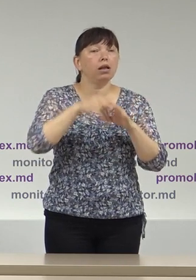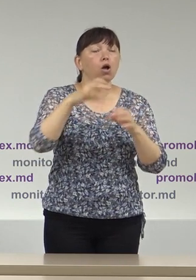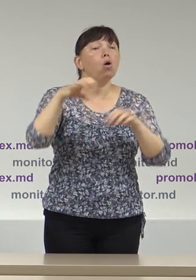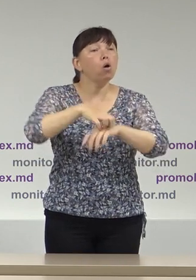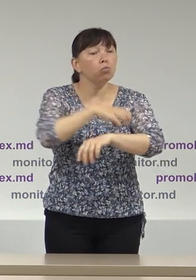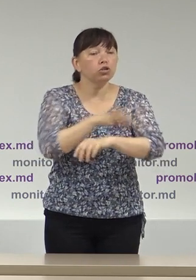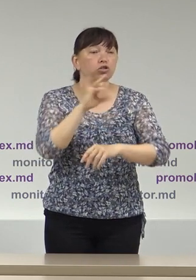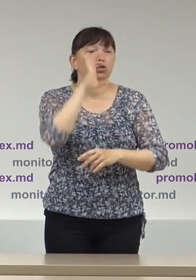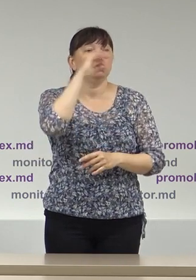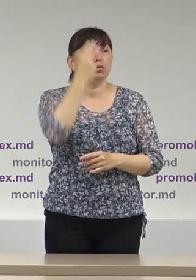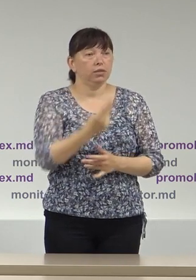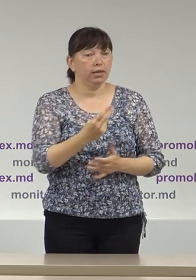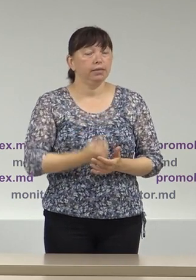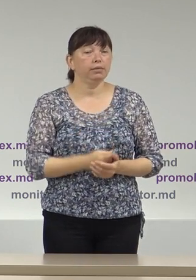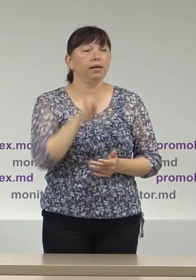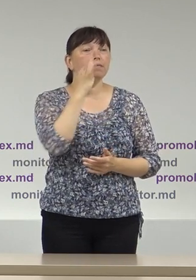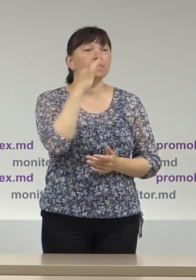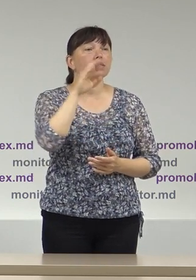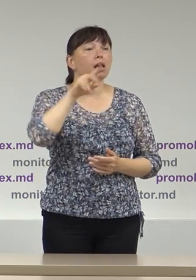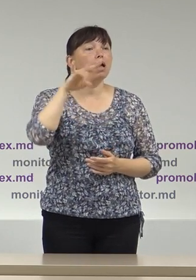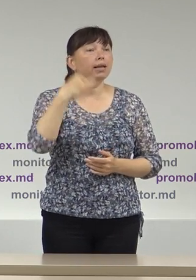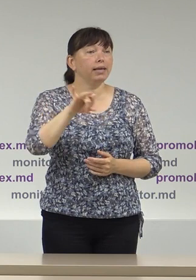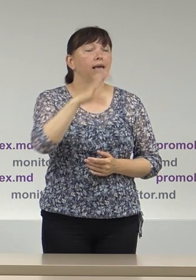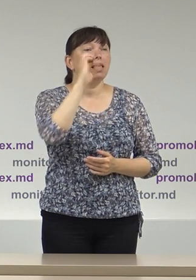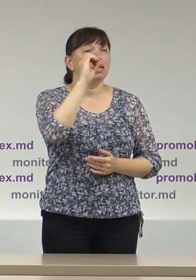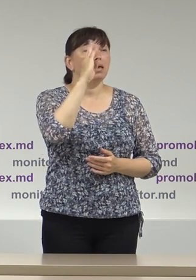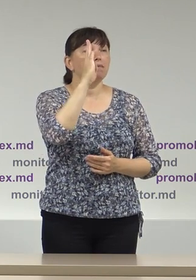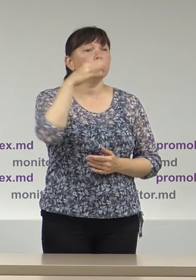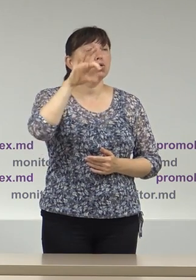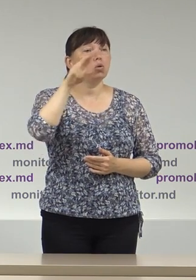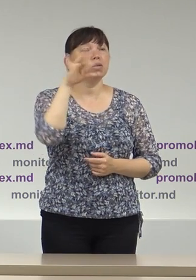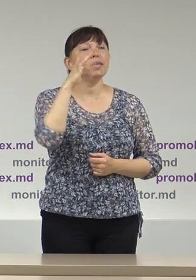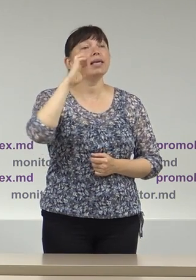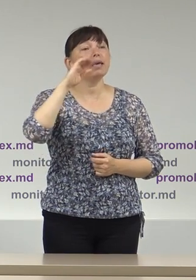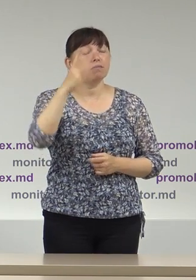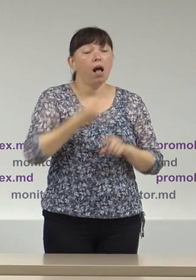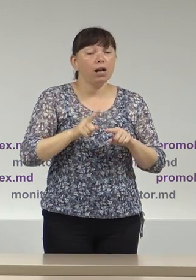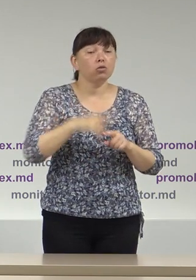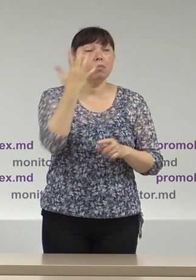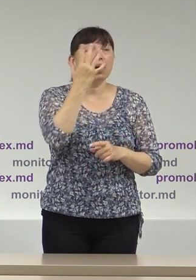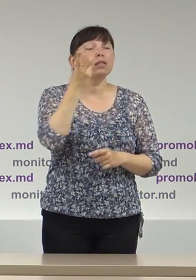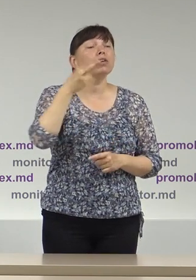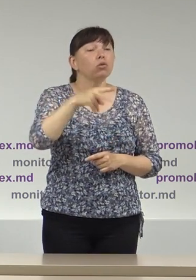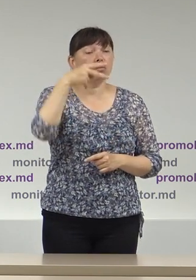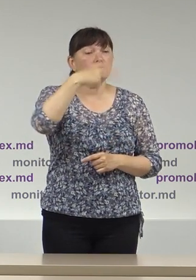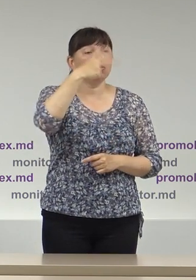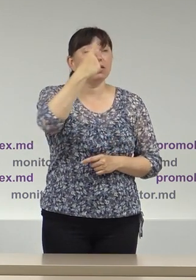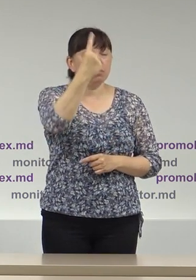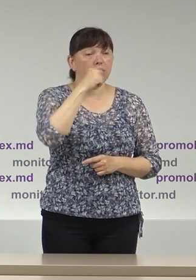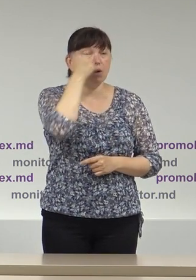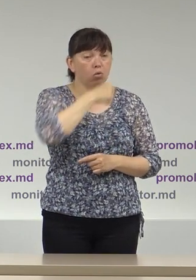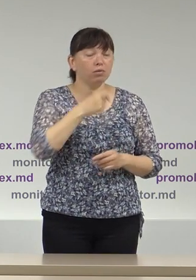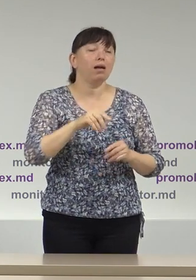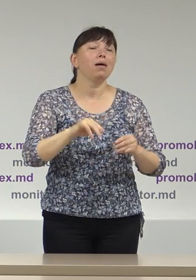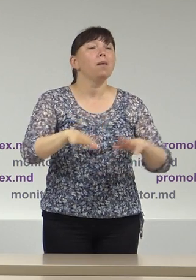comuniștilor și socialistilor Vitalie Eftodiv care la 5 iunie 2021 a oferit un